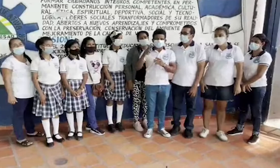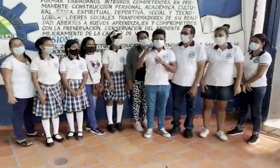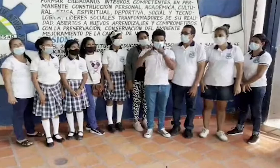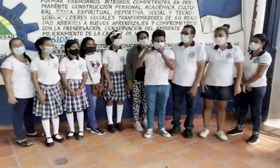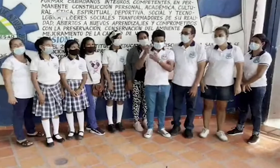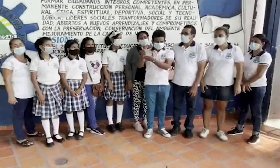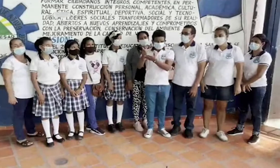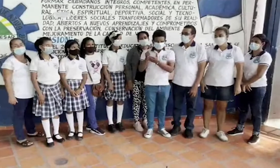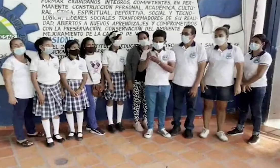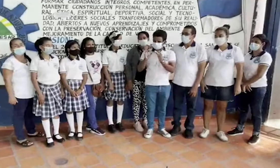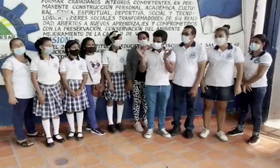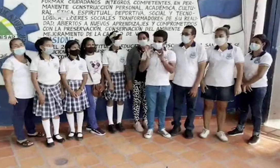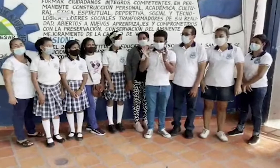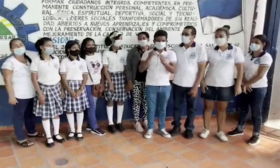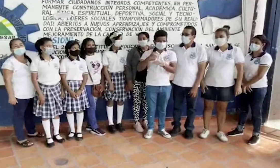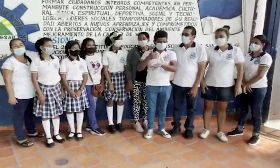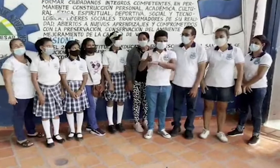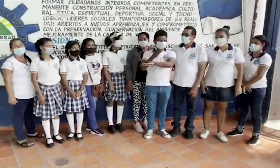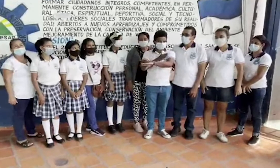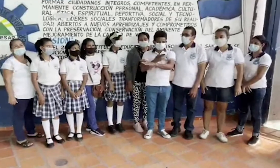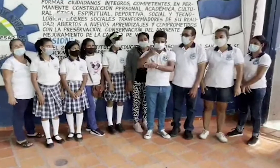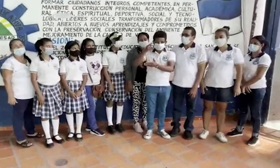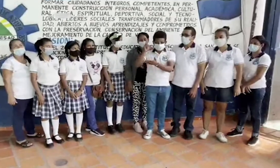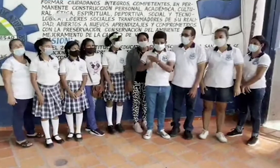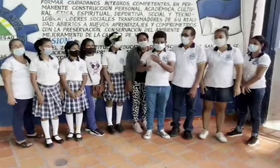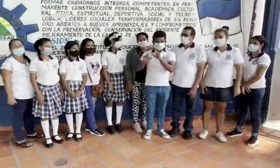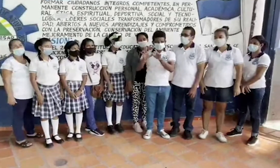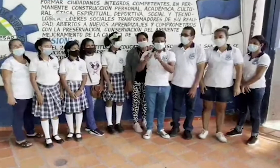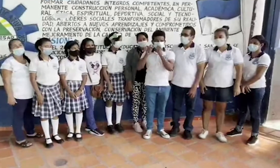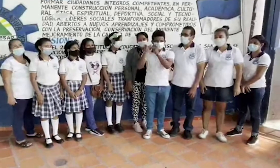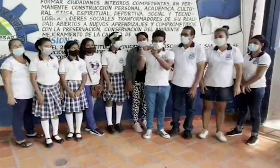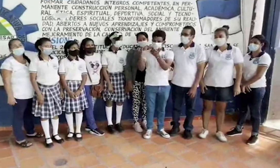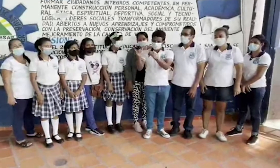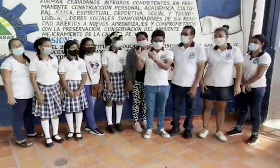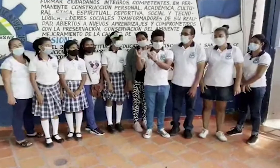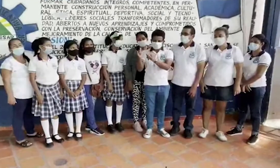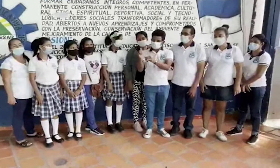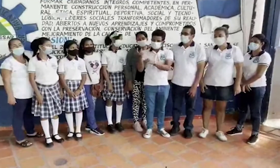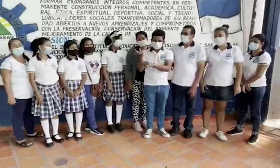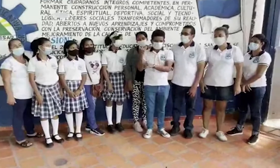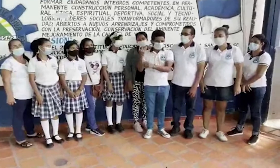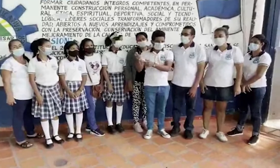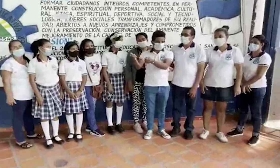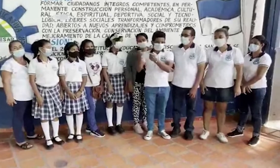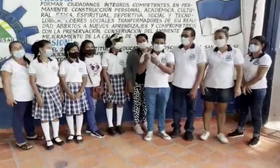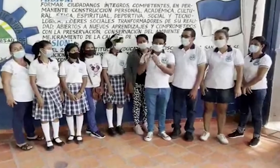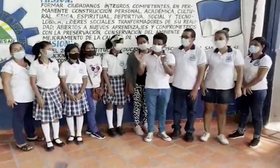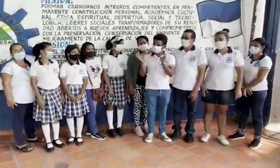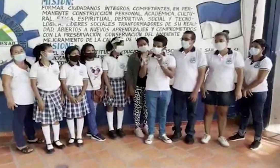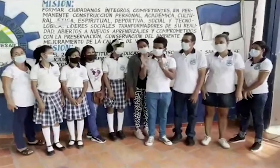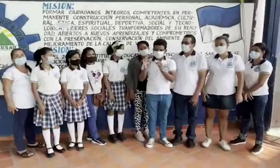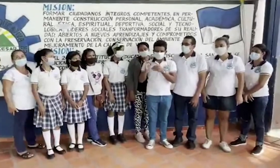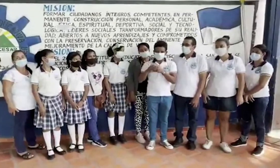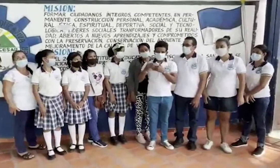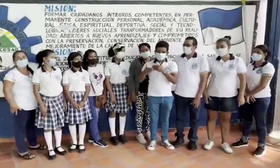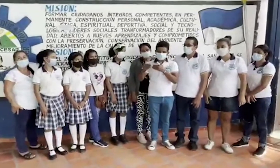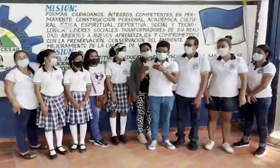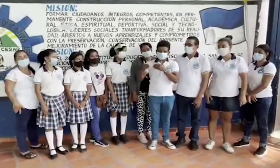Secretaría de Educación, por lo tanto hemos recurrido a derechos de petición. Nos hemos dado cuenta de que se ha dilatado el proceso y no